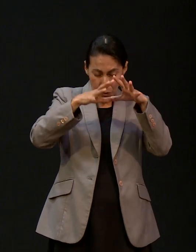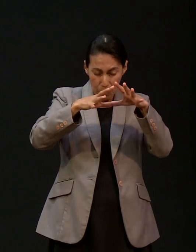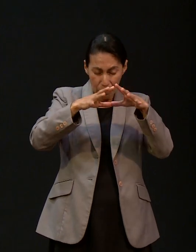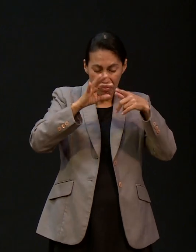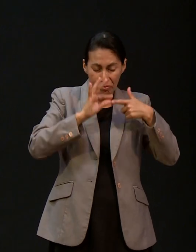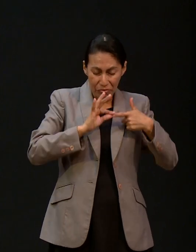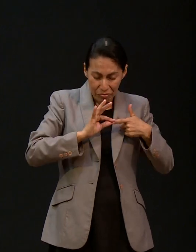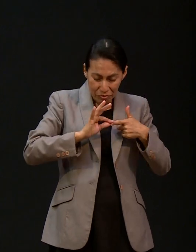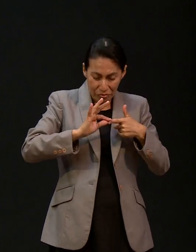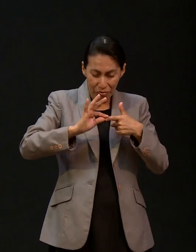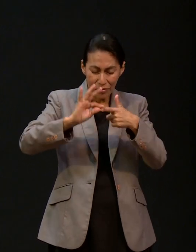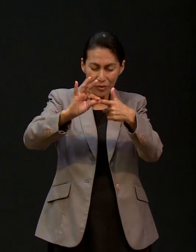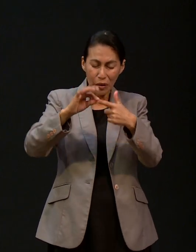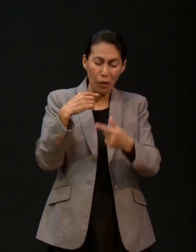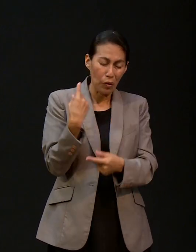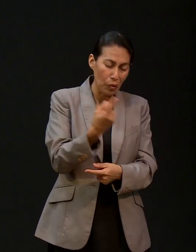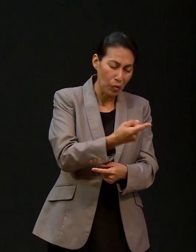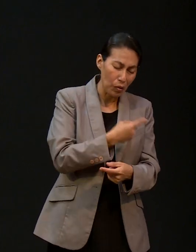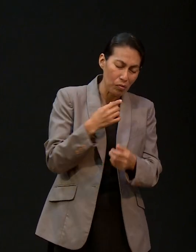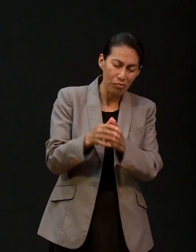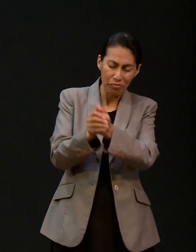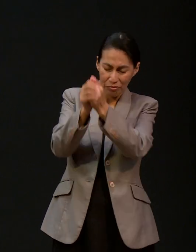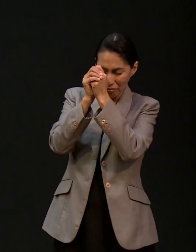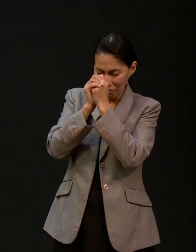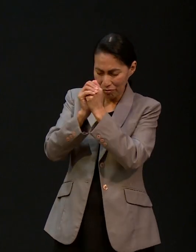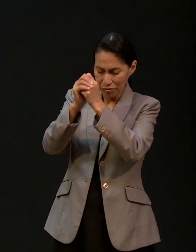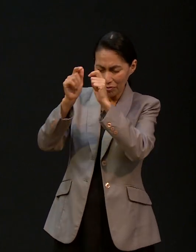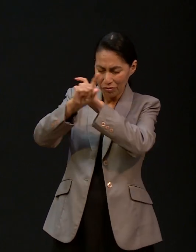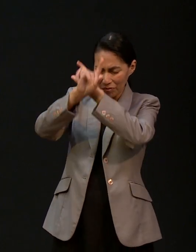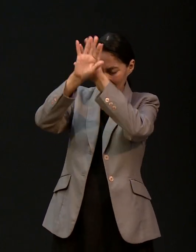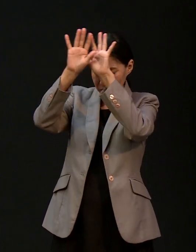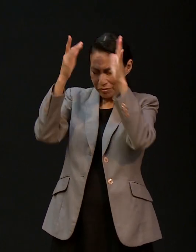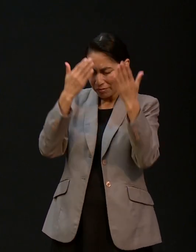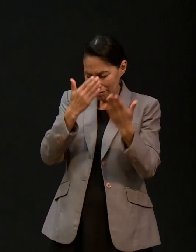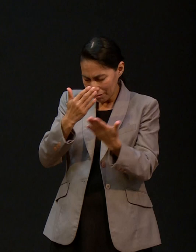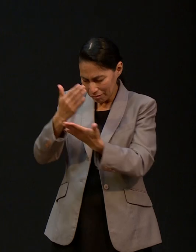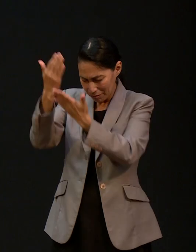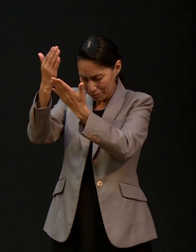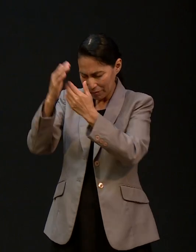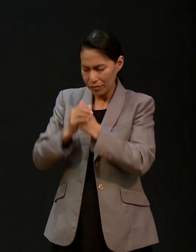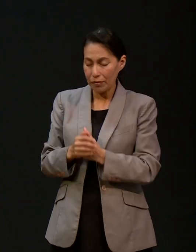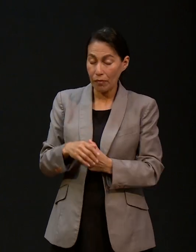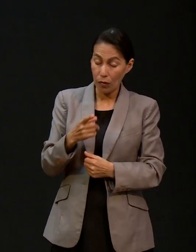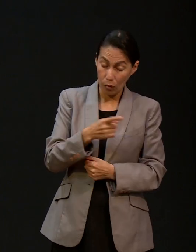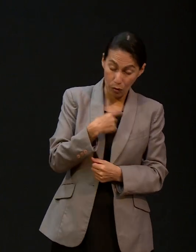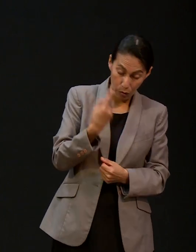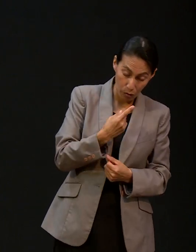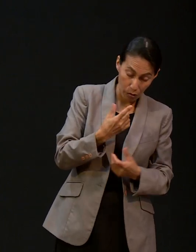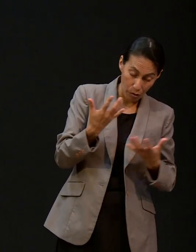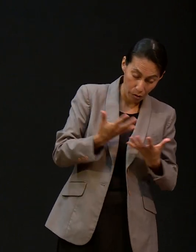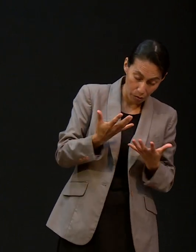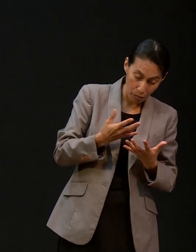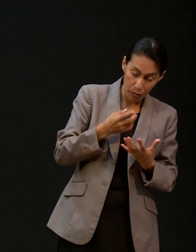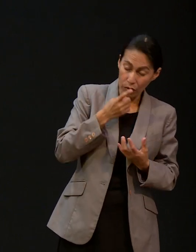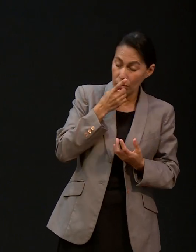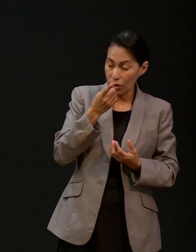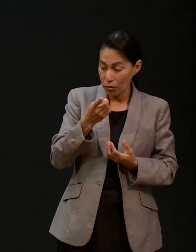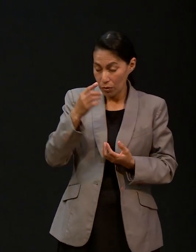y que podamos honrar y glorificar tu nombre con nuestras acciones nuestros pensamientos y nuestras palabras